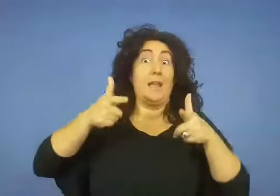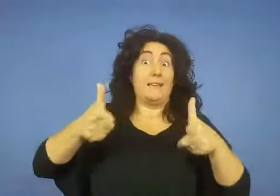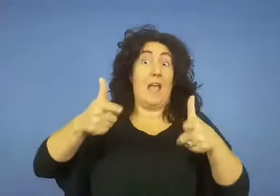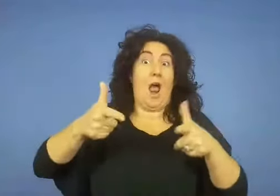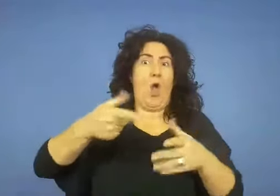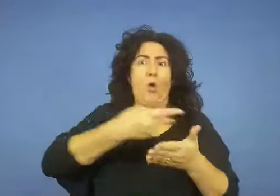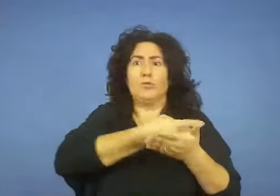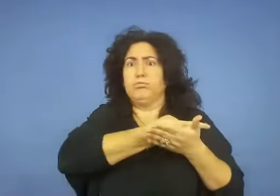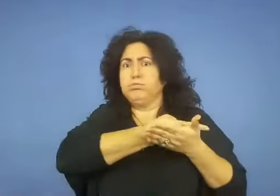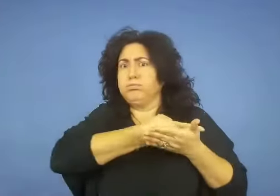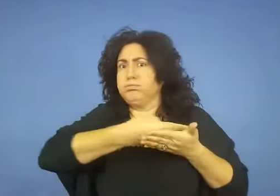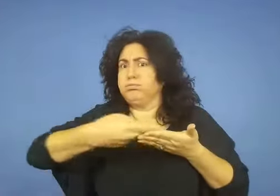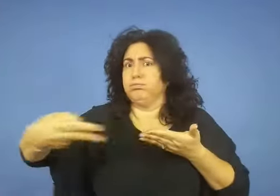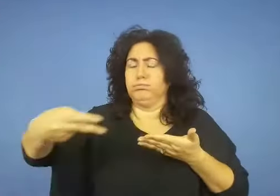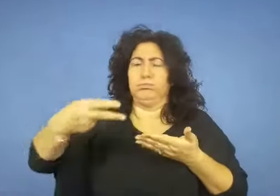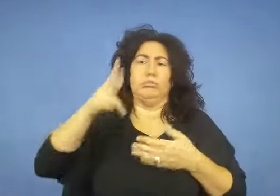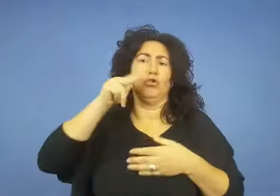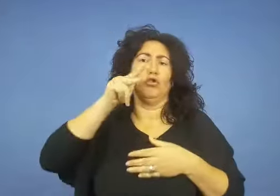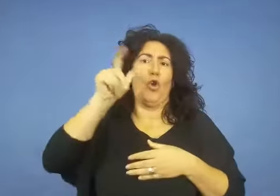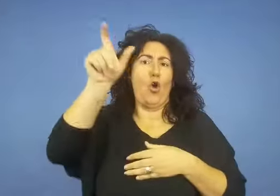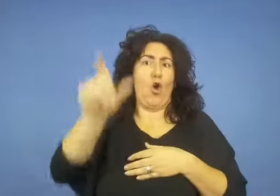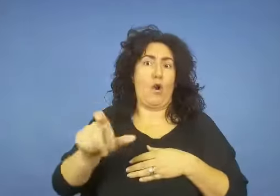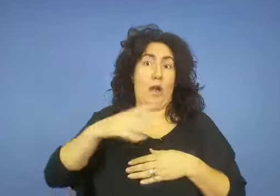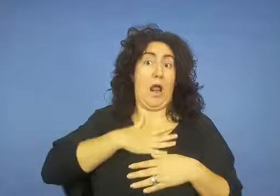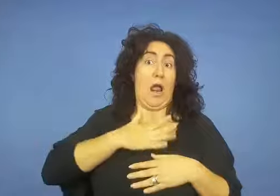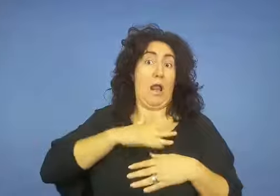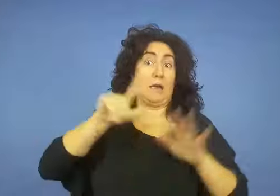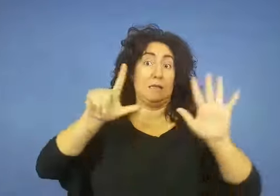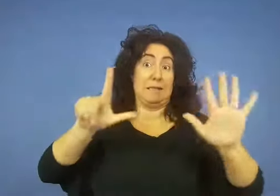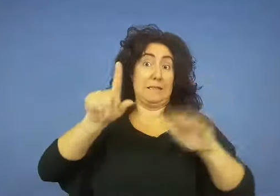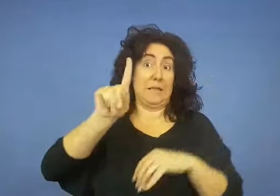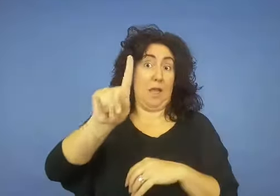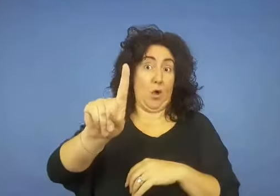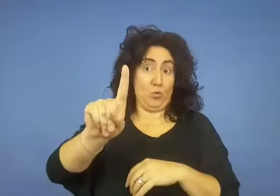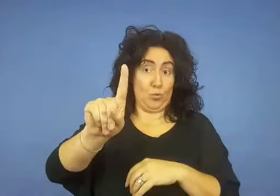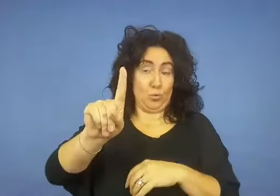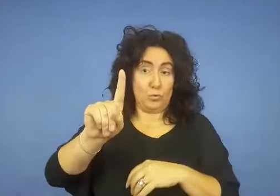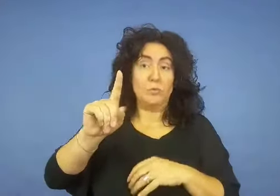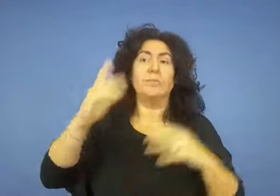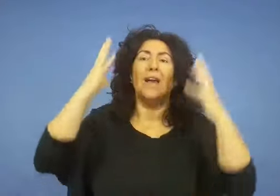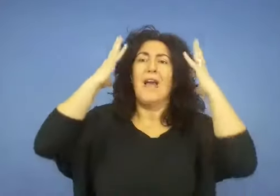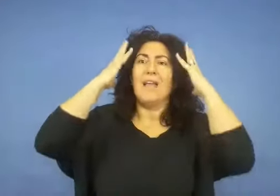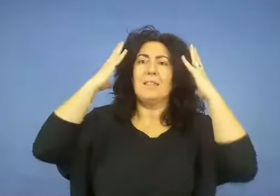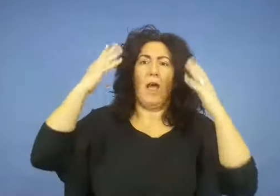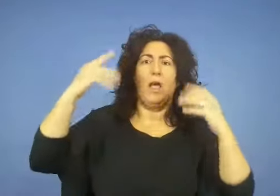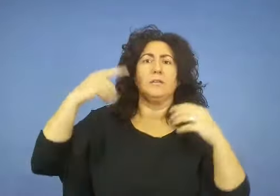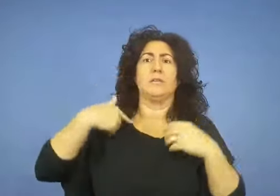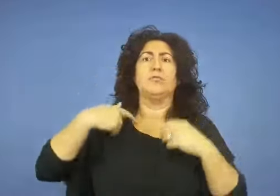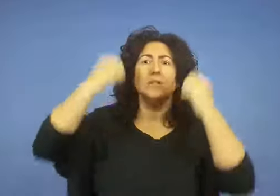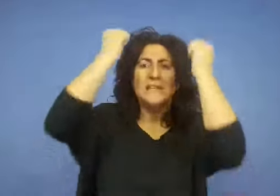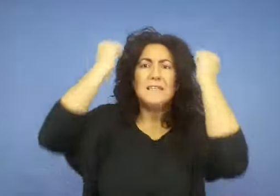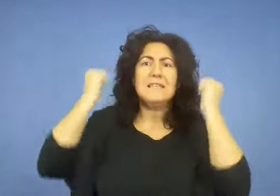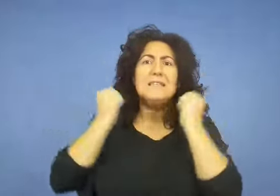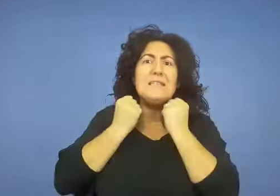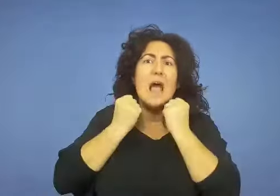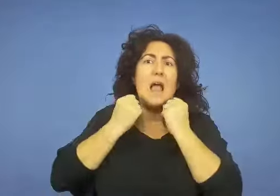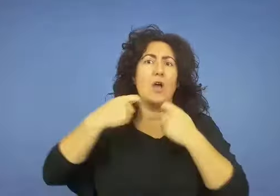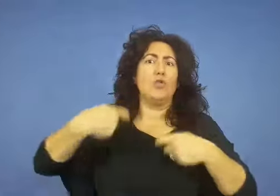vita, la testa volta in un sacchetto di plastica della spazzatura sigillato con del nastro adesivo